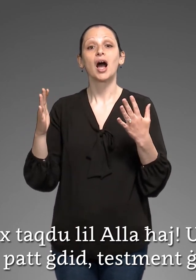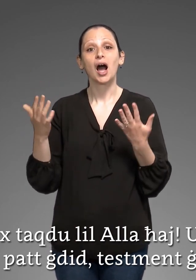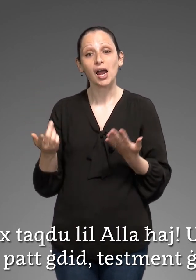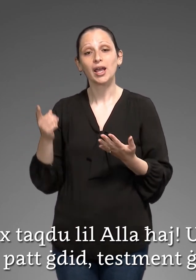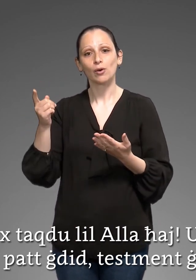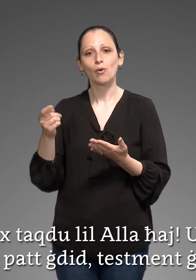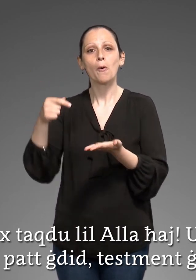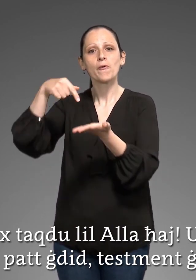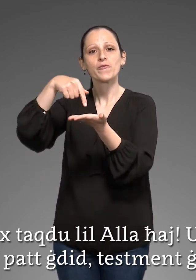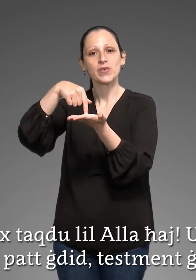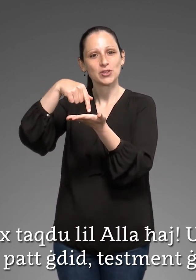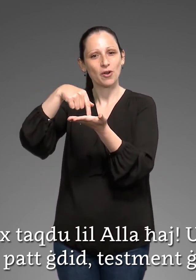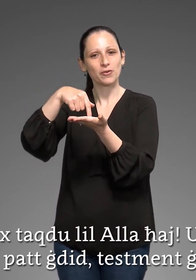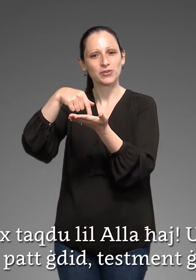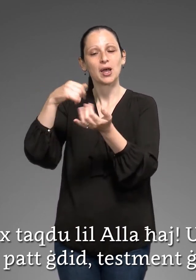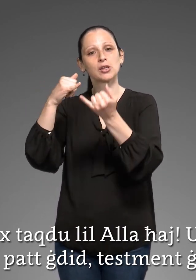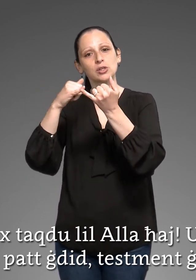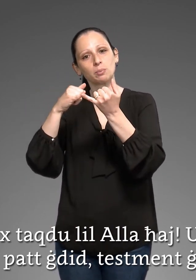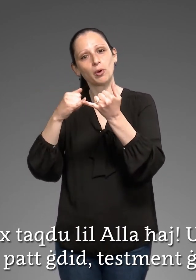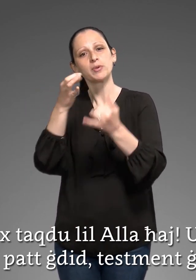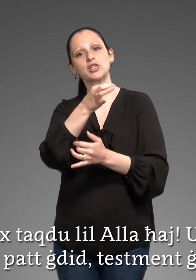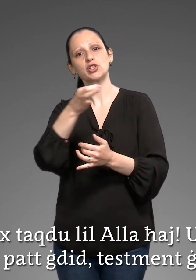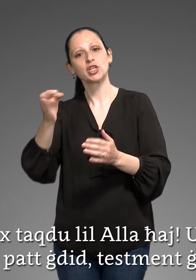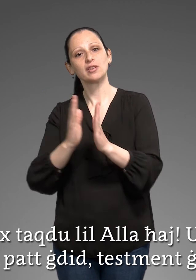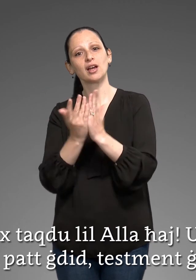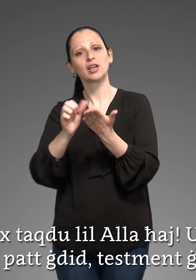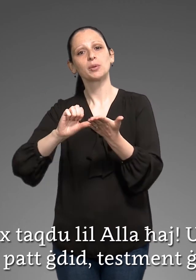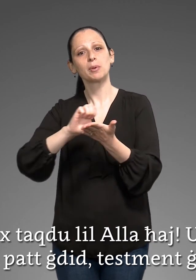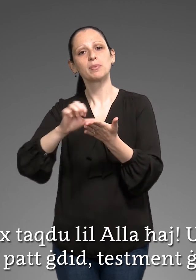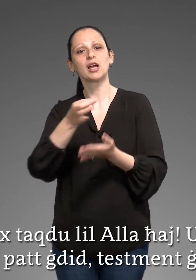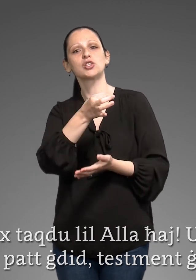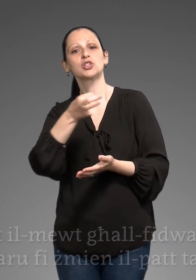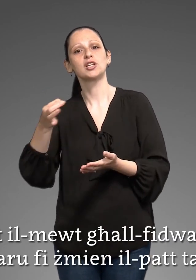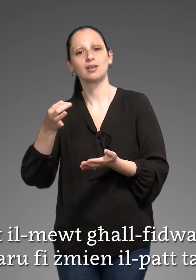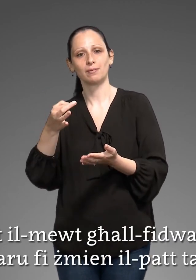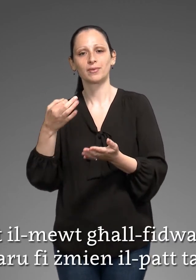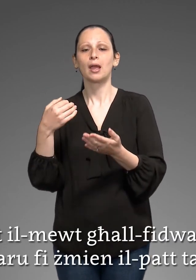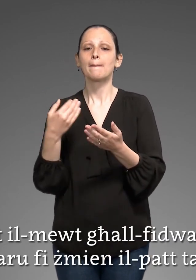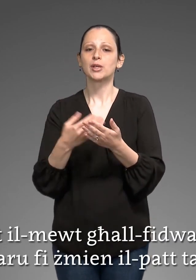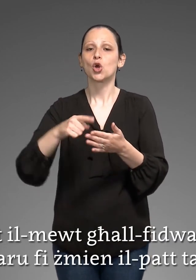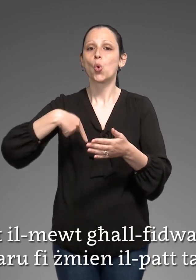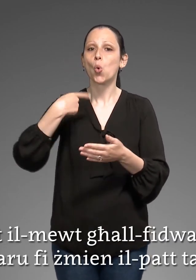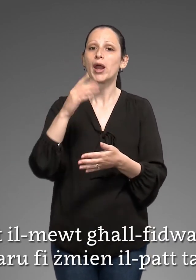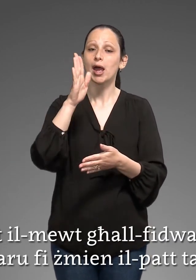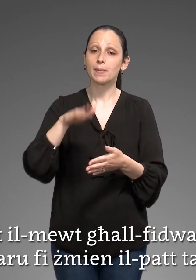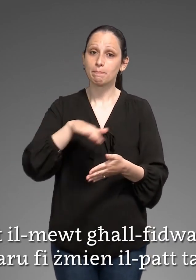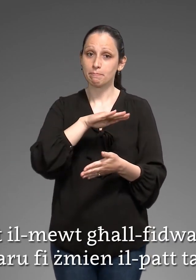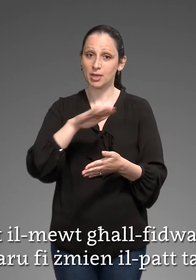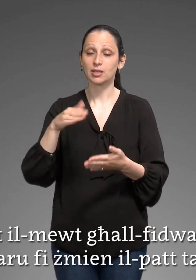ta' pat jdiet Testament jdiet Bix war li seħet il-maut Għal fidwa ta'ħtijiet li